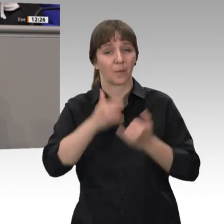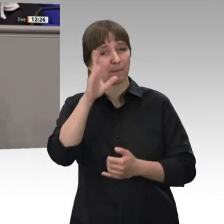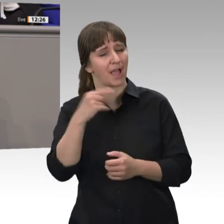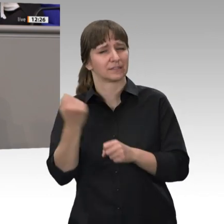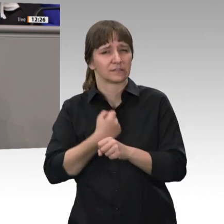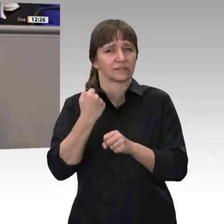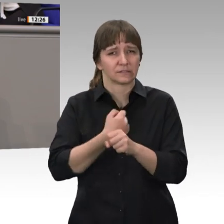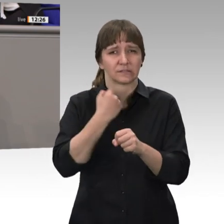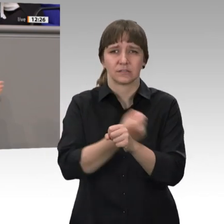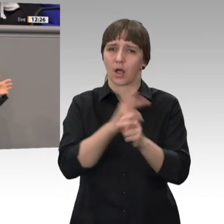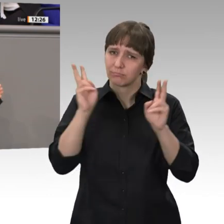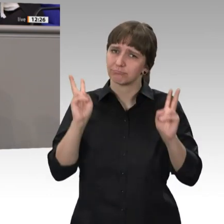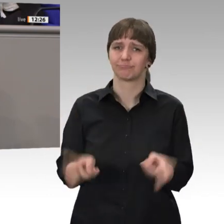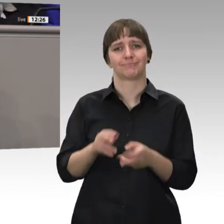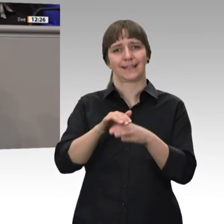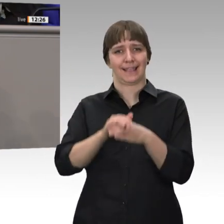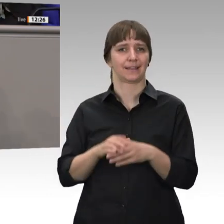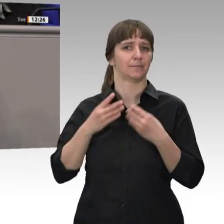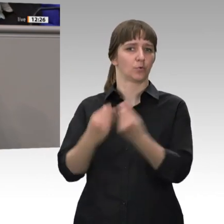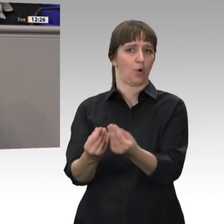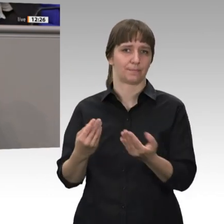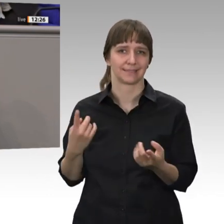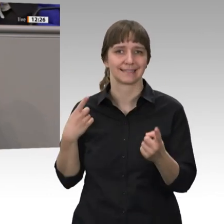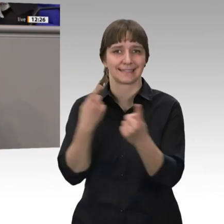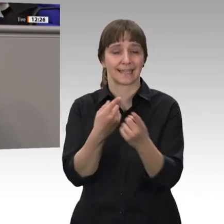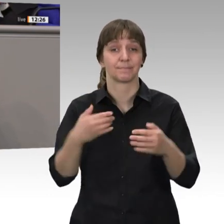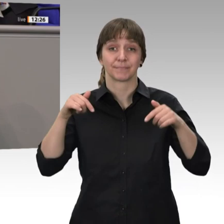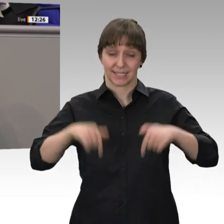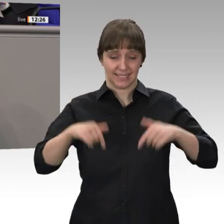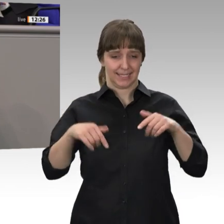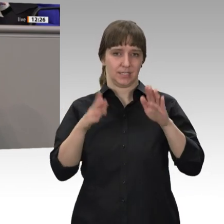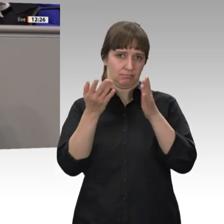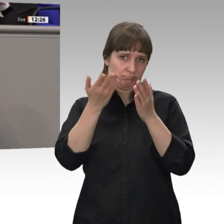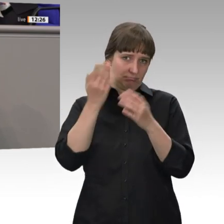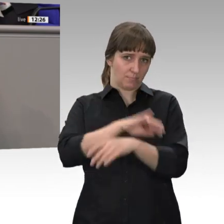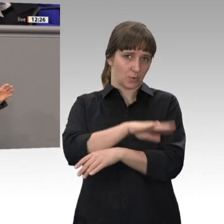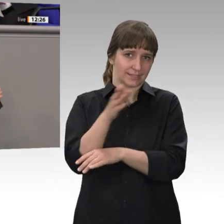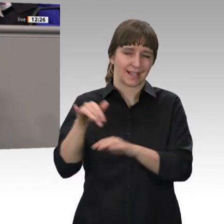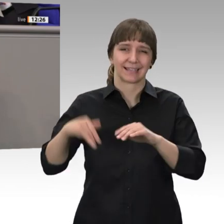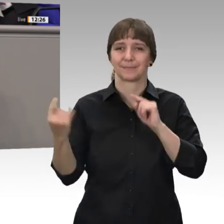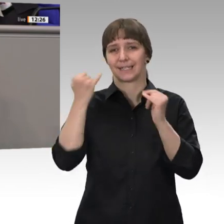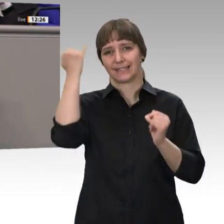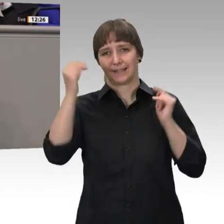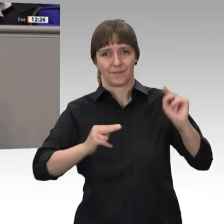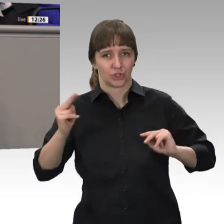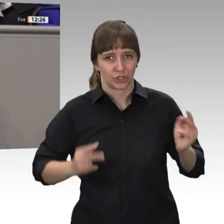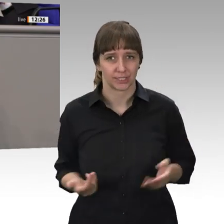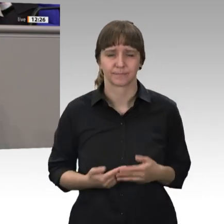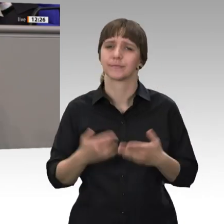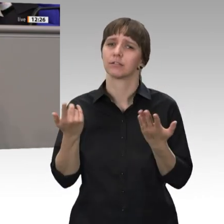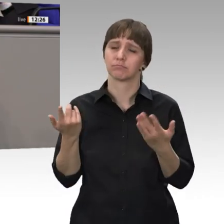ordentliche Rente bekommen. Dazu gibt es in diesem Haus unterschiedliche Ideen. Einig sind wir uns da mit den Grünen und Linken, dass die